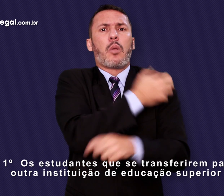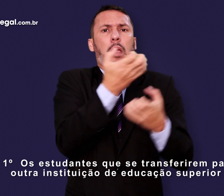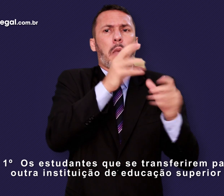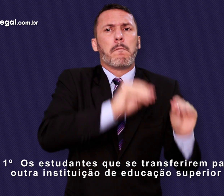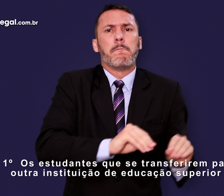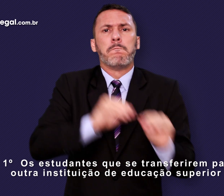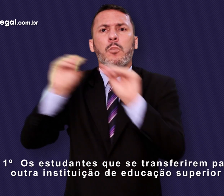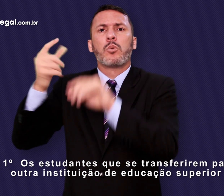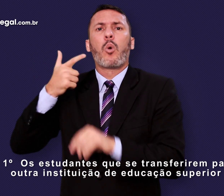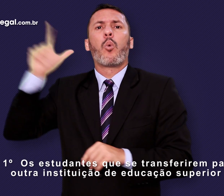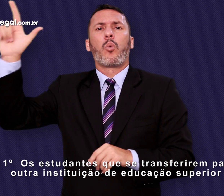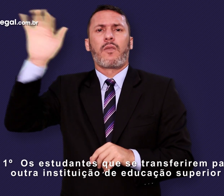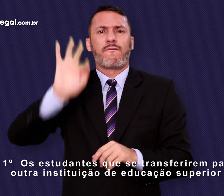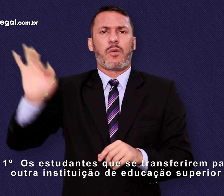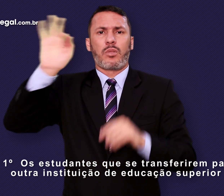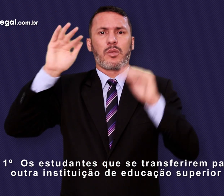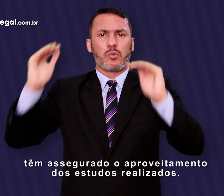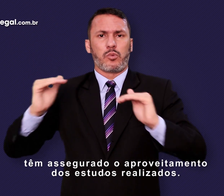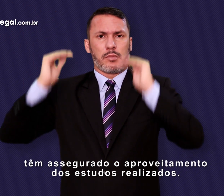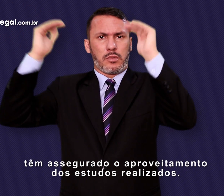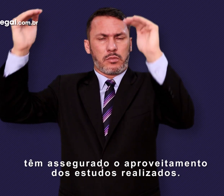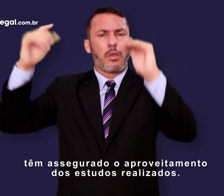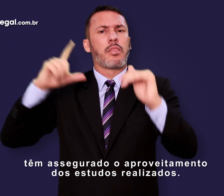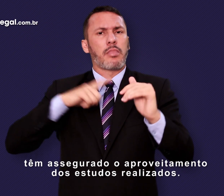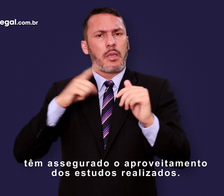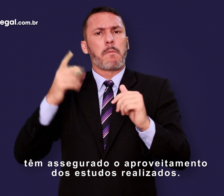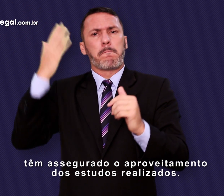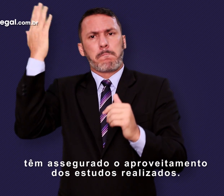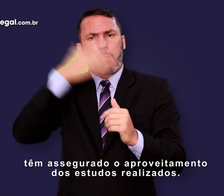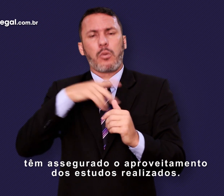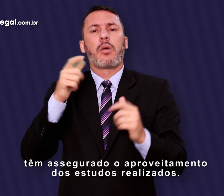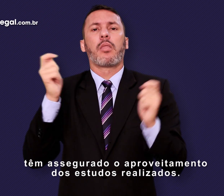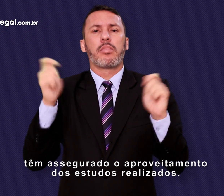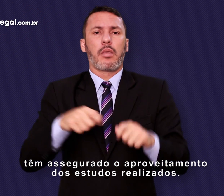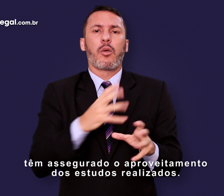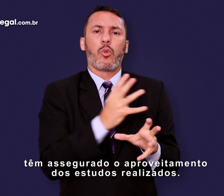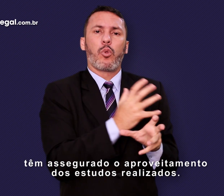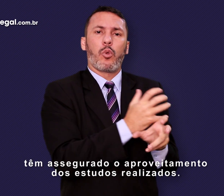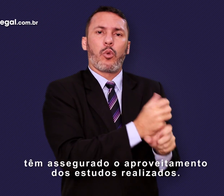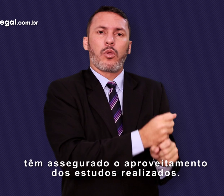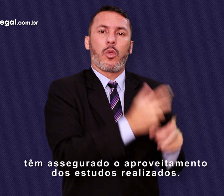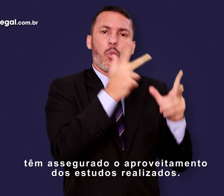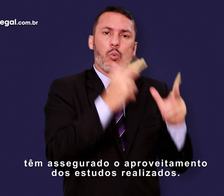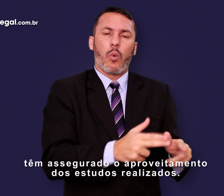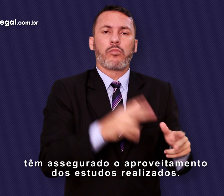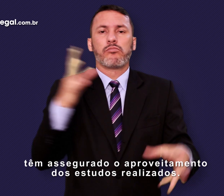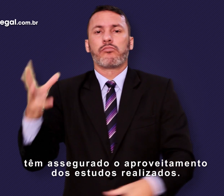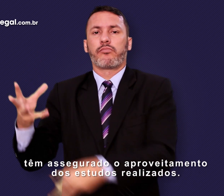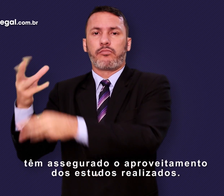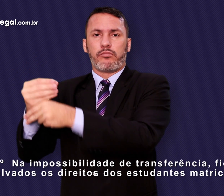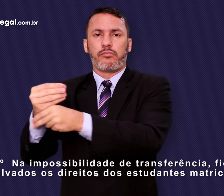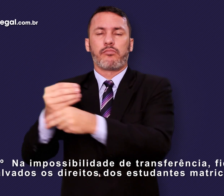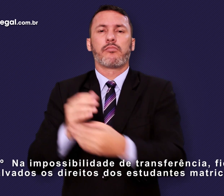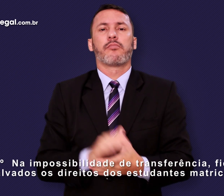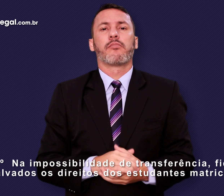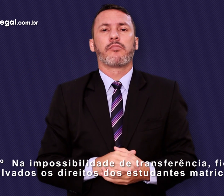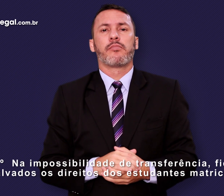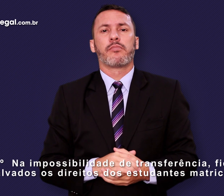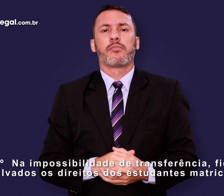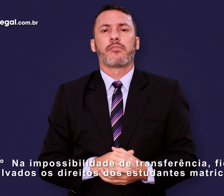outra instituição de educação superior têm assegurado o aproveitamento dos estudos realizados. Parágrafo 2º. Na